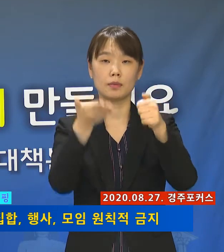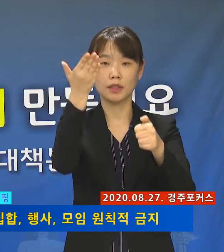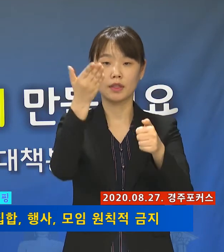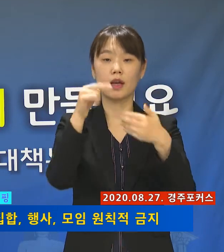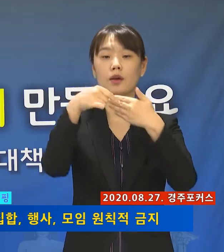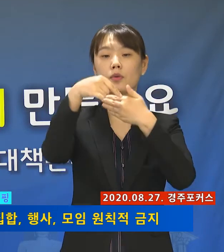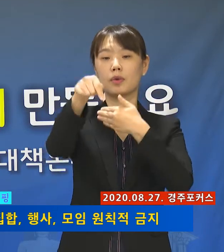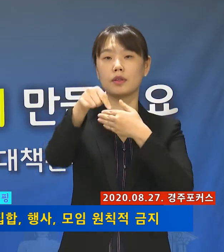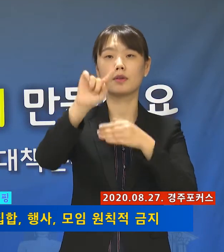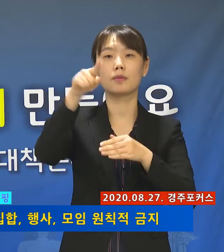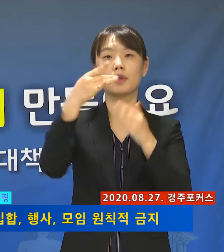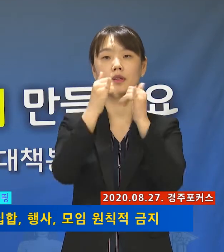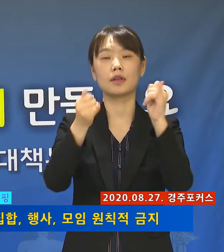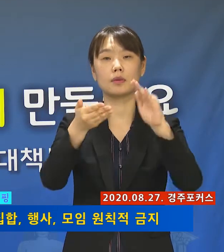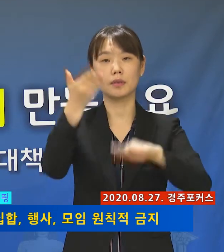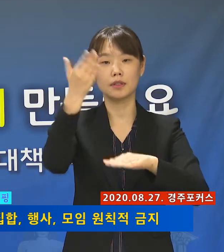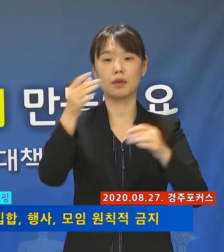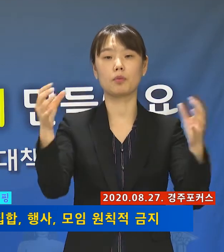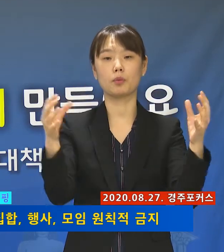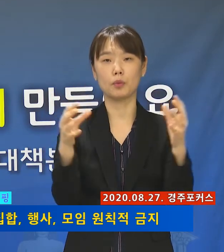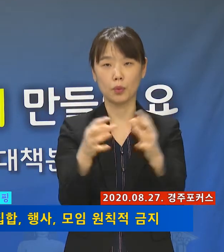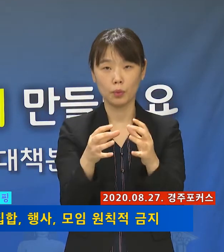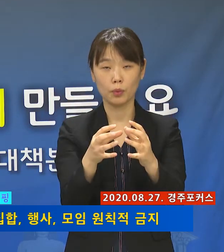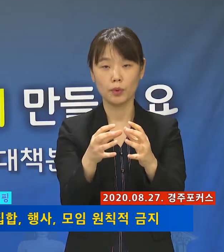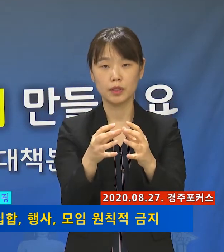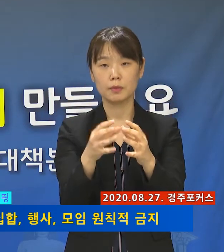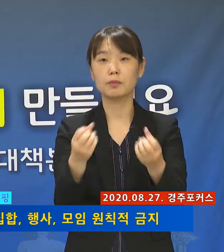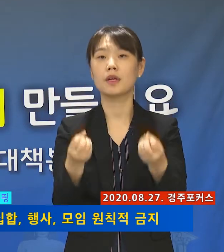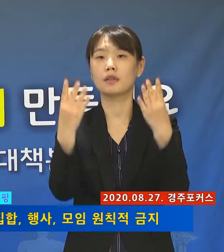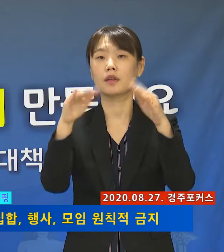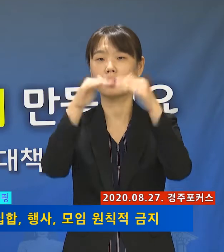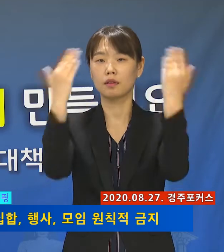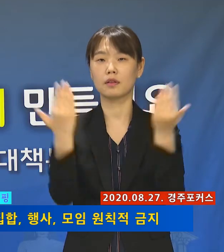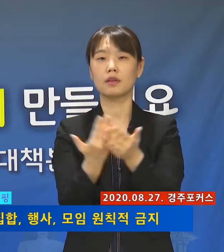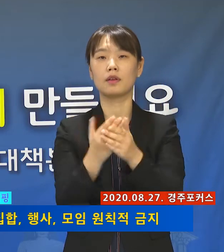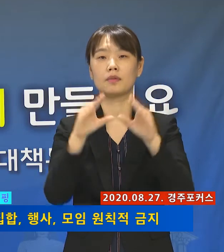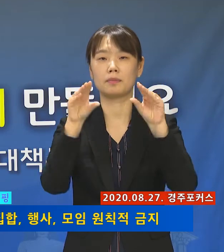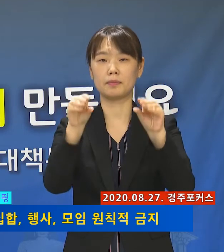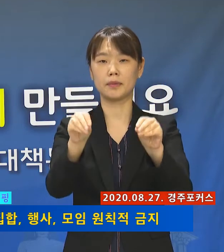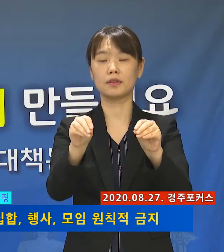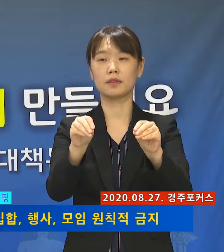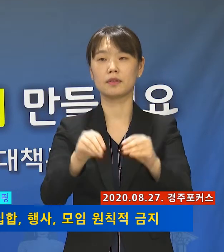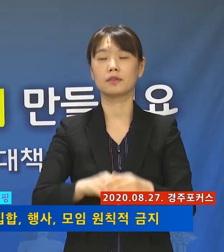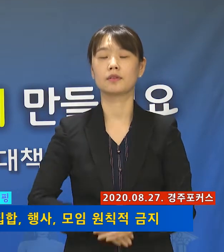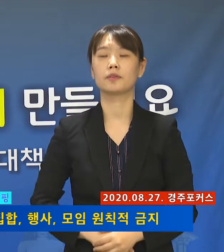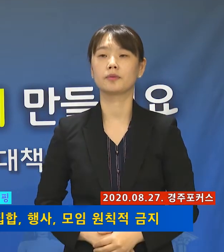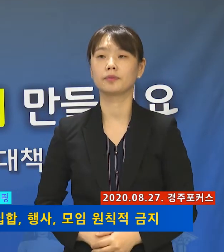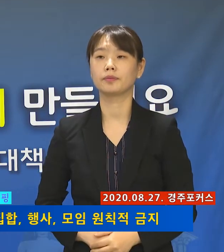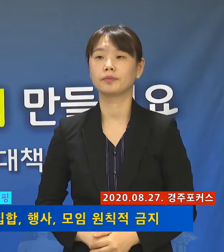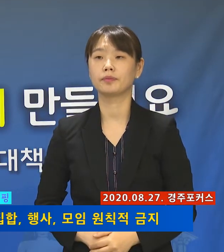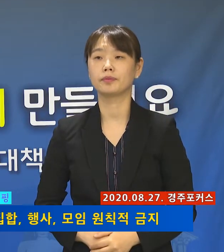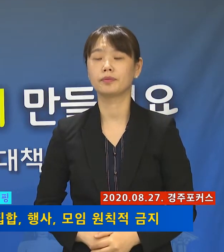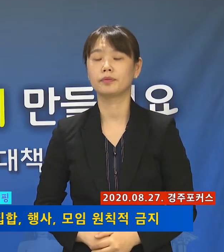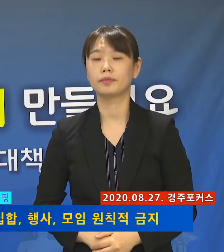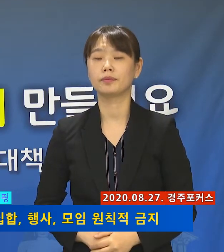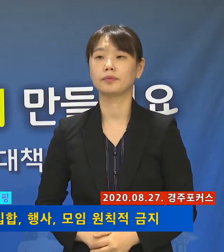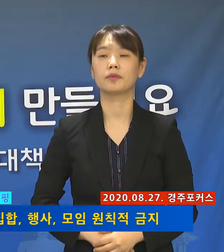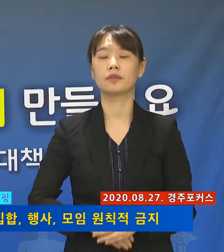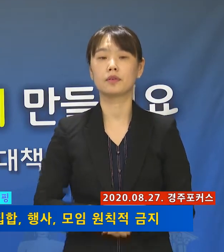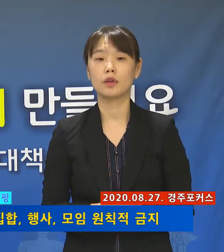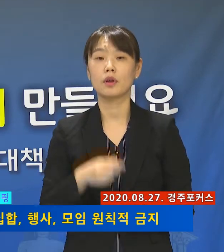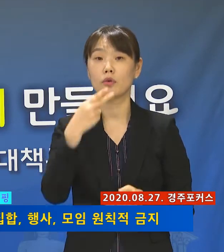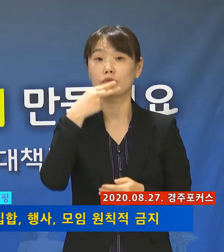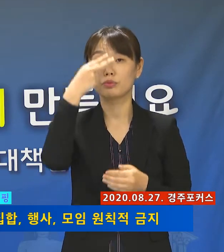실외에서는 100인 이상이 모이는 집합행사 모임은 원칙적으로 금지가 됩니다. 그리고